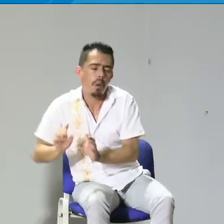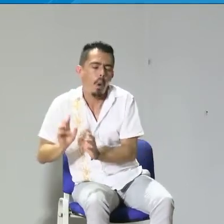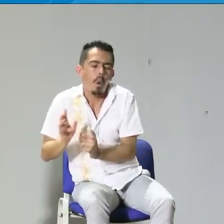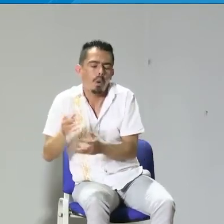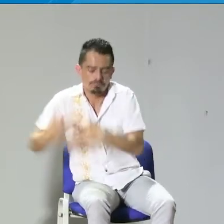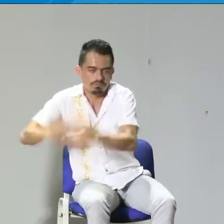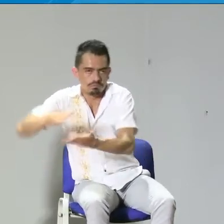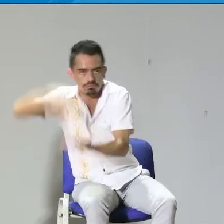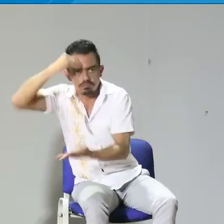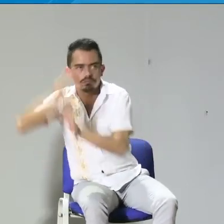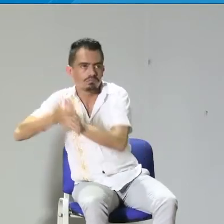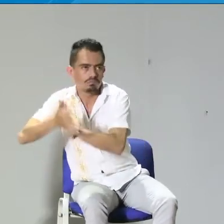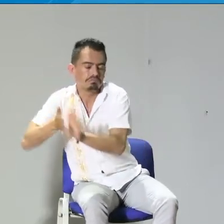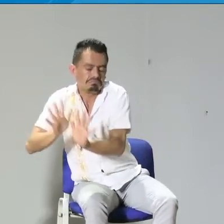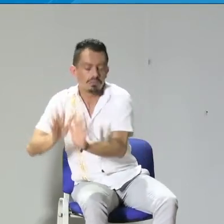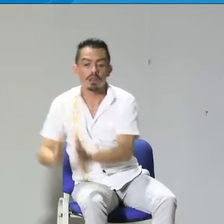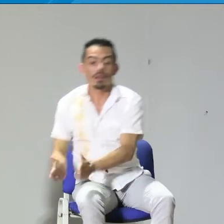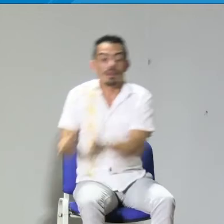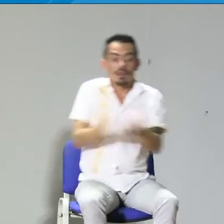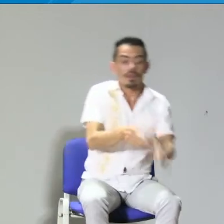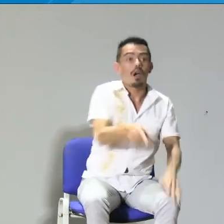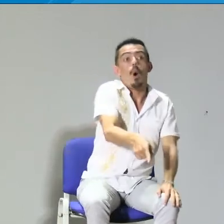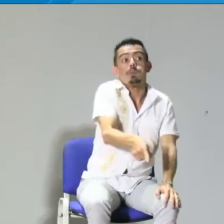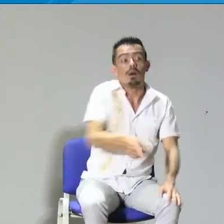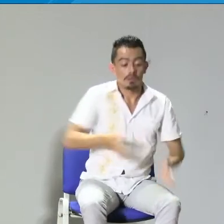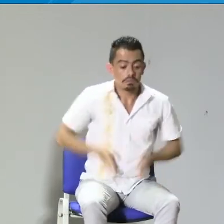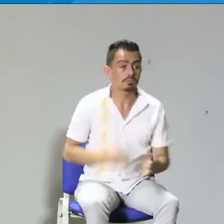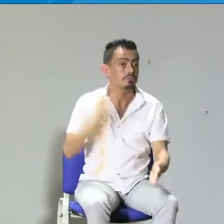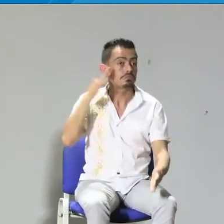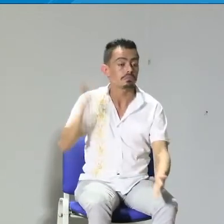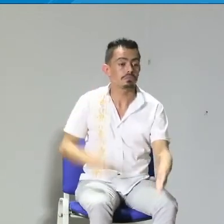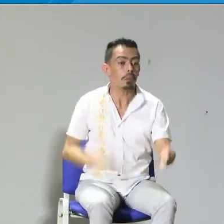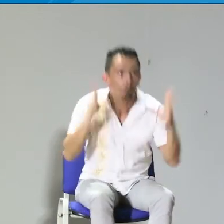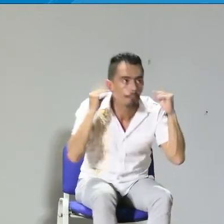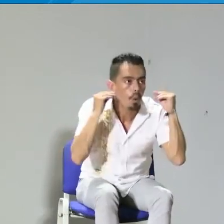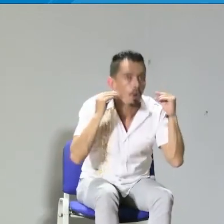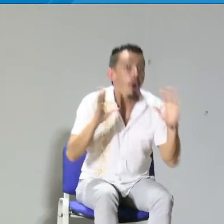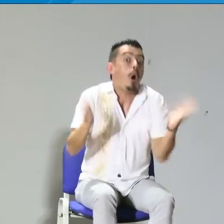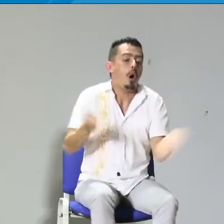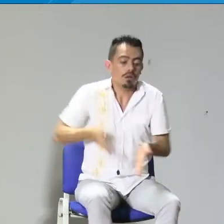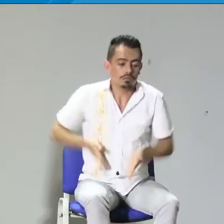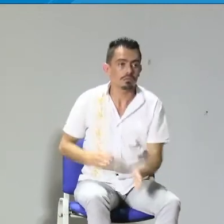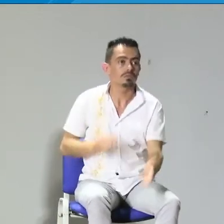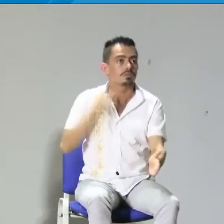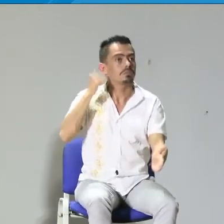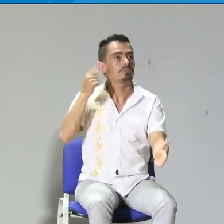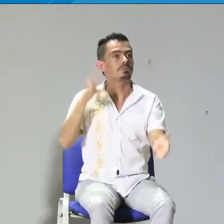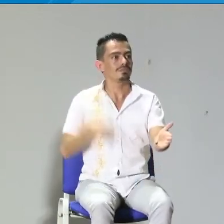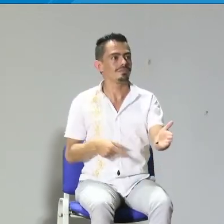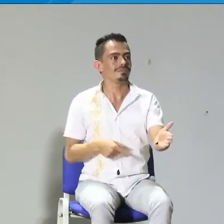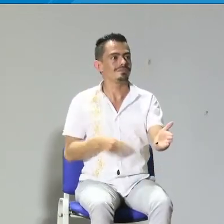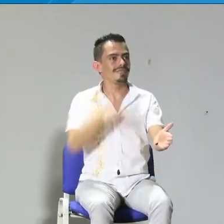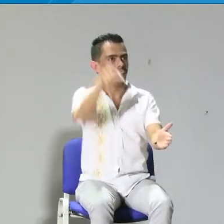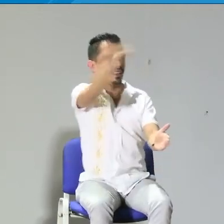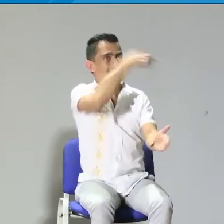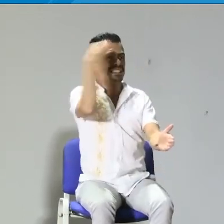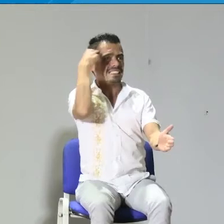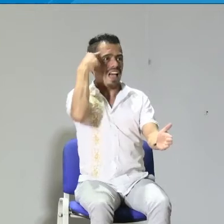acaban de mencionar, nace un niño sordo y puede tener aprendizaje de lengua de señas, pero también hay otros chicos que pueden nacer